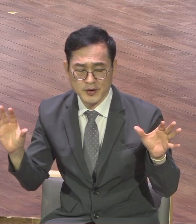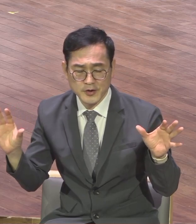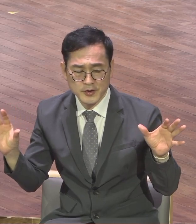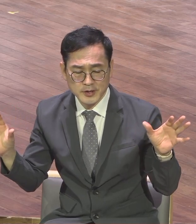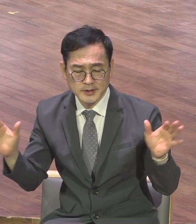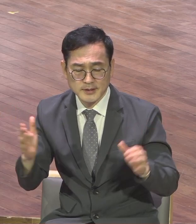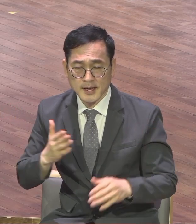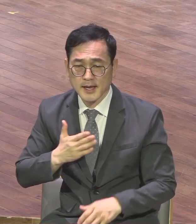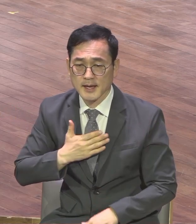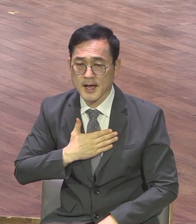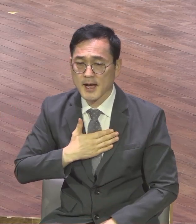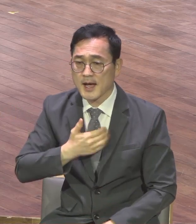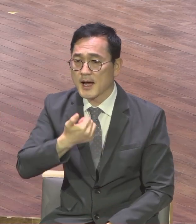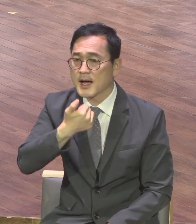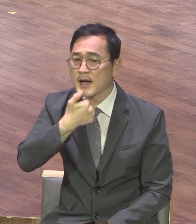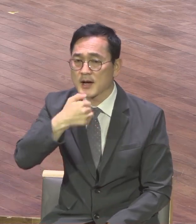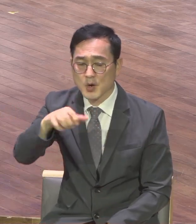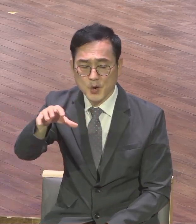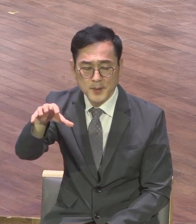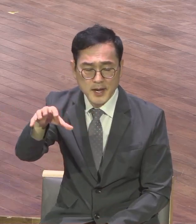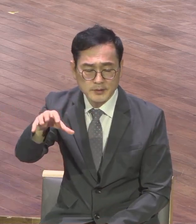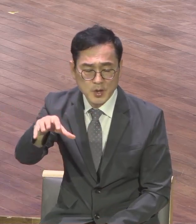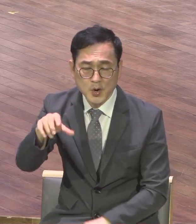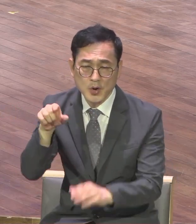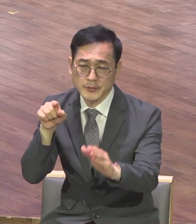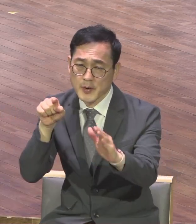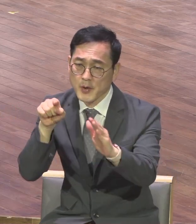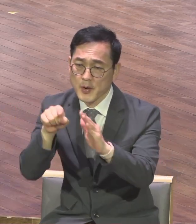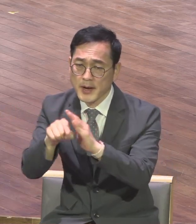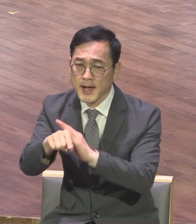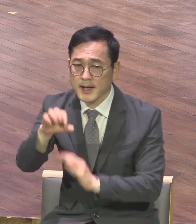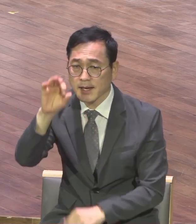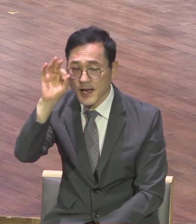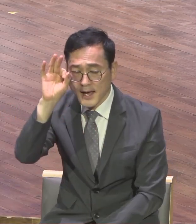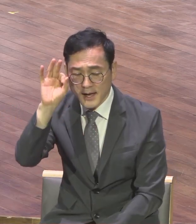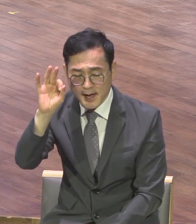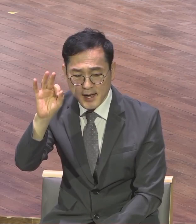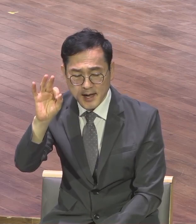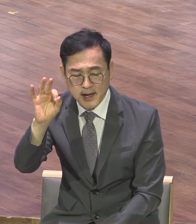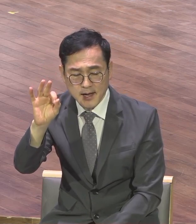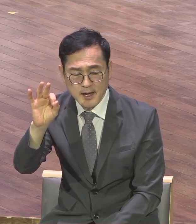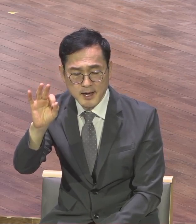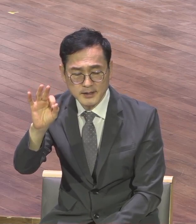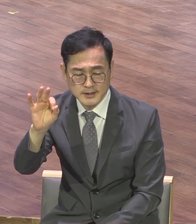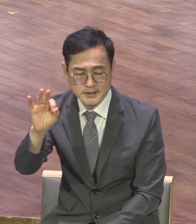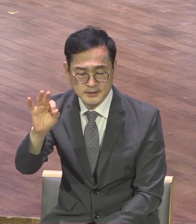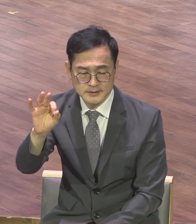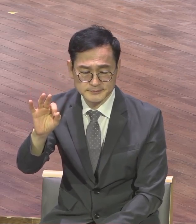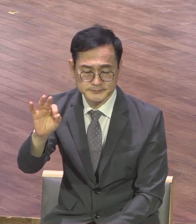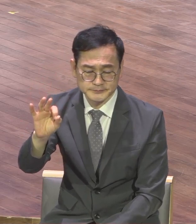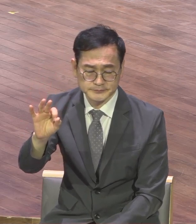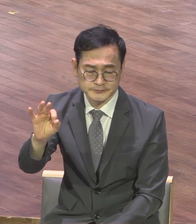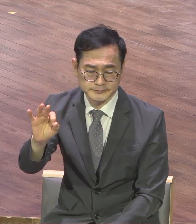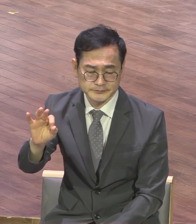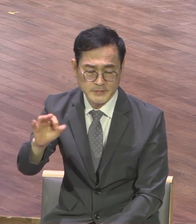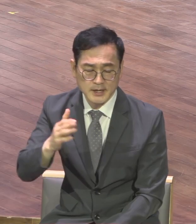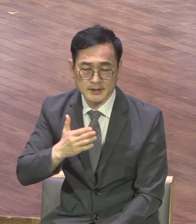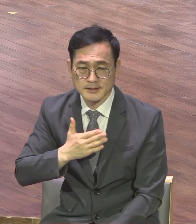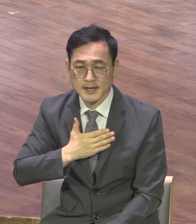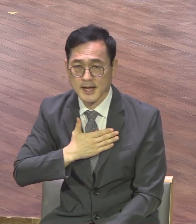내 말로만 도와야 하니라 내가